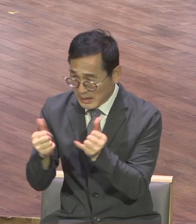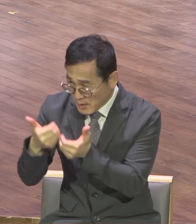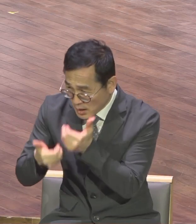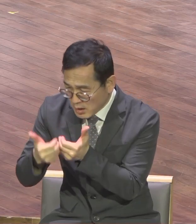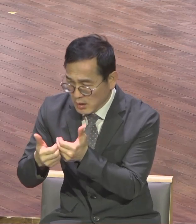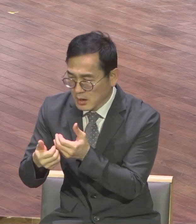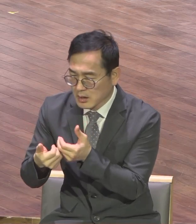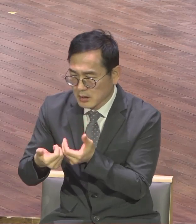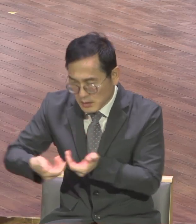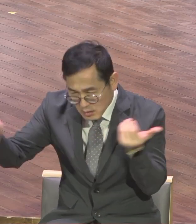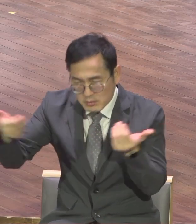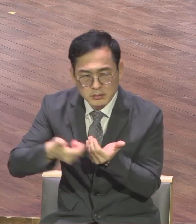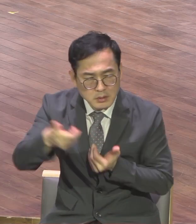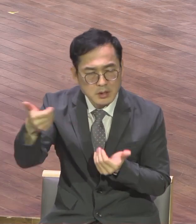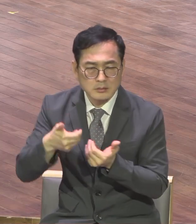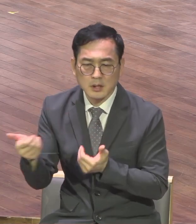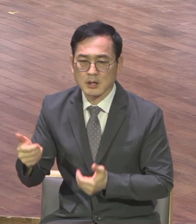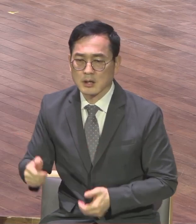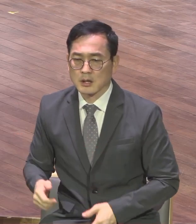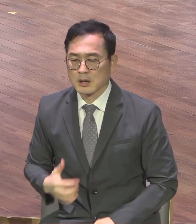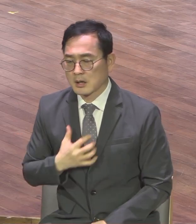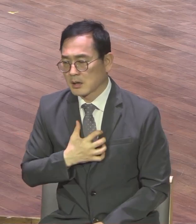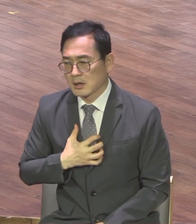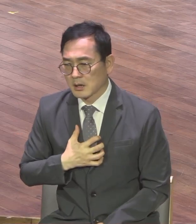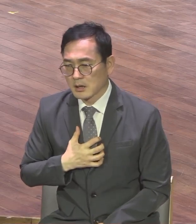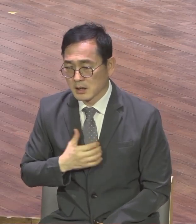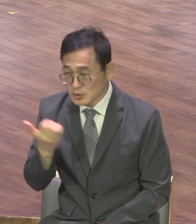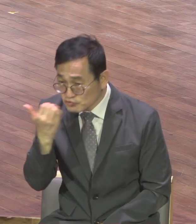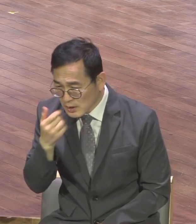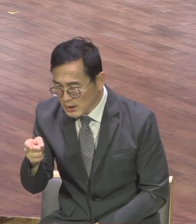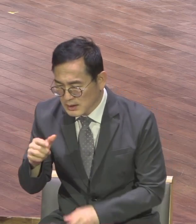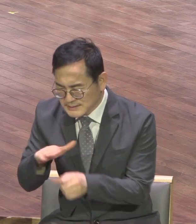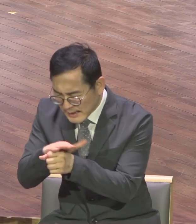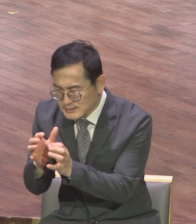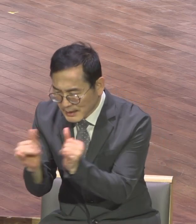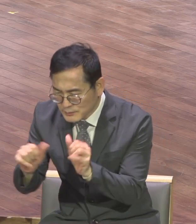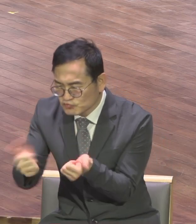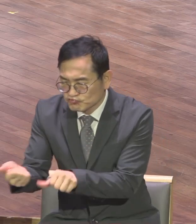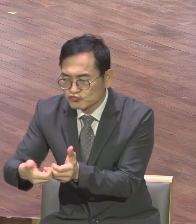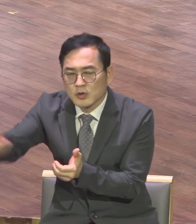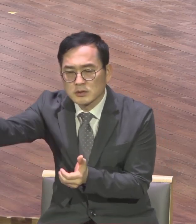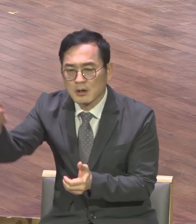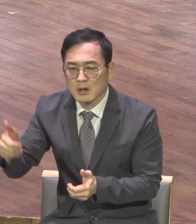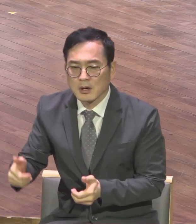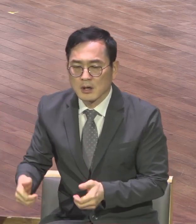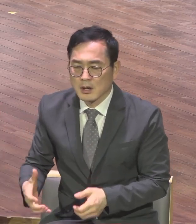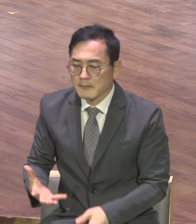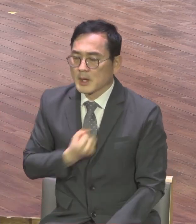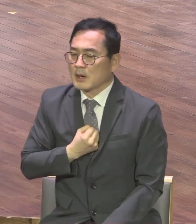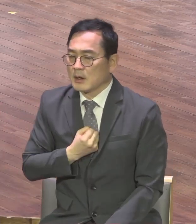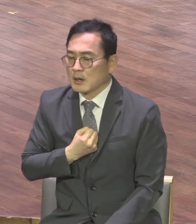누가 사람 죽었습니다 사비를 통해서 이런 각종 유라굴로 광풍이 막 닥칩니다